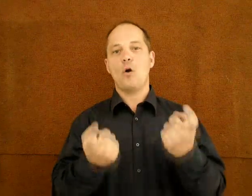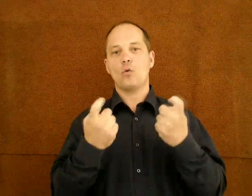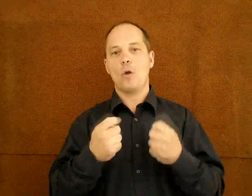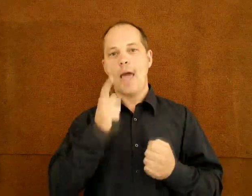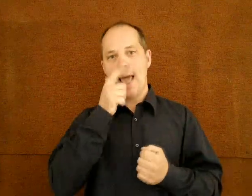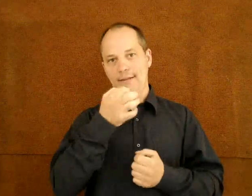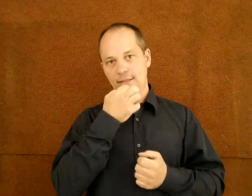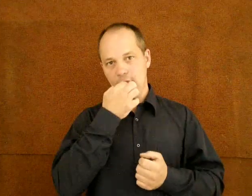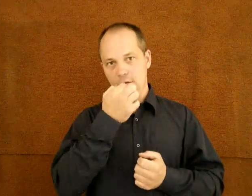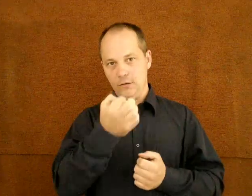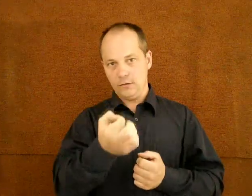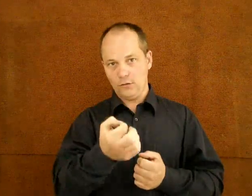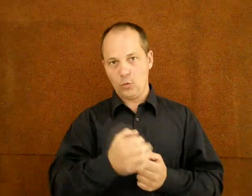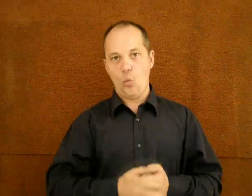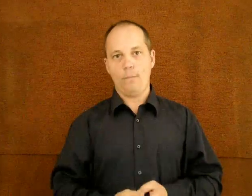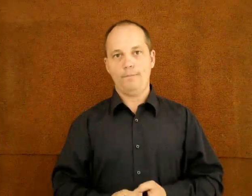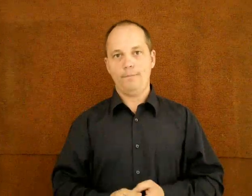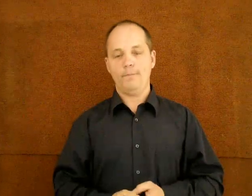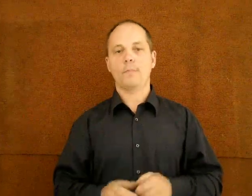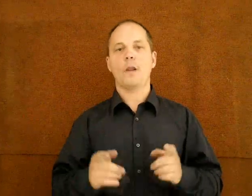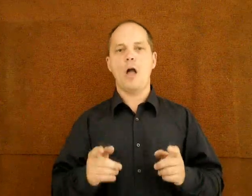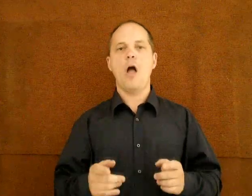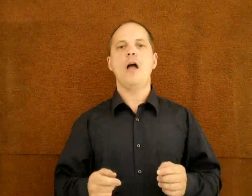A szárítógépről lesz szó.